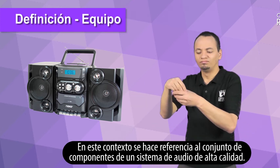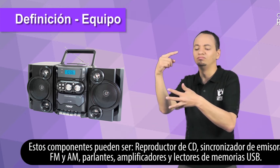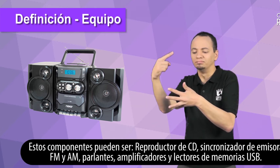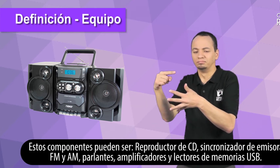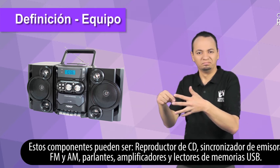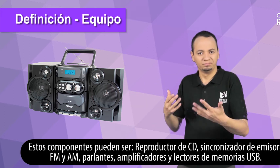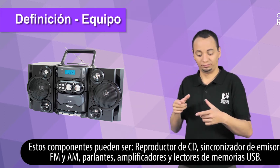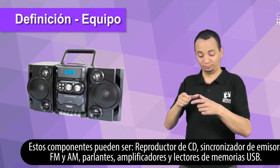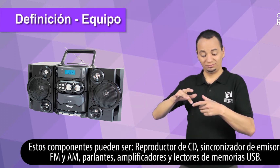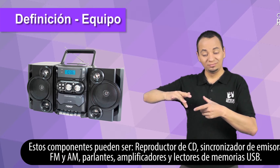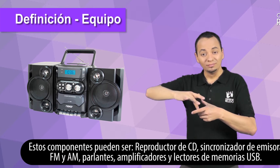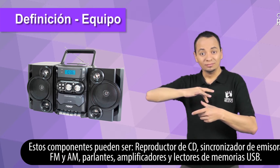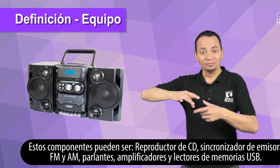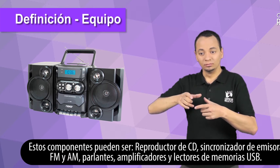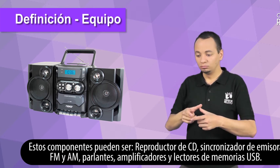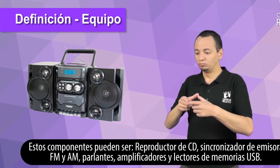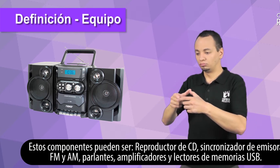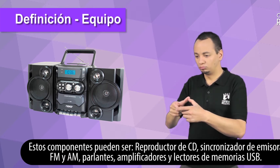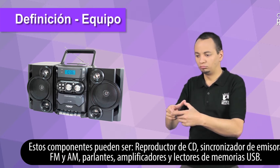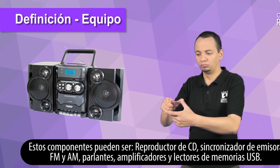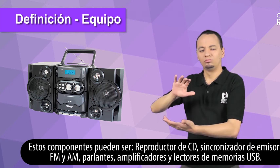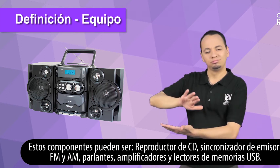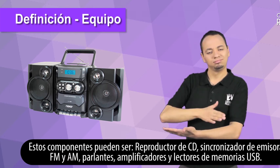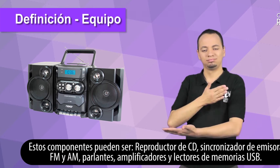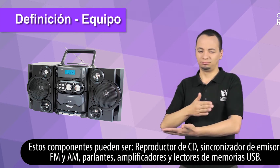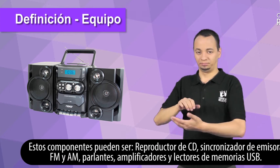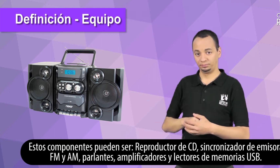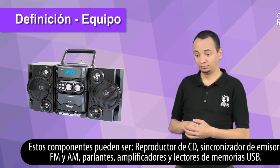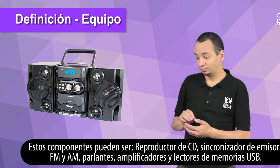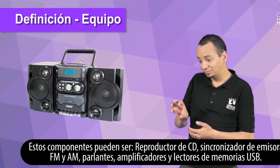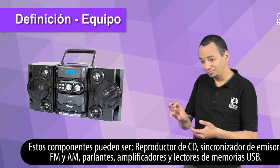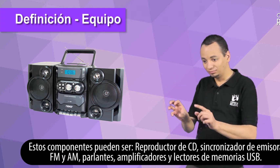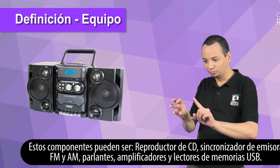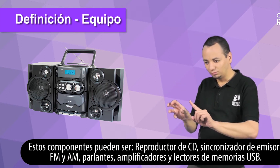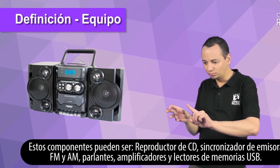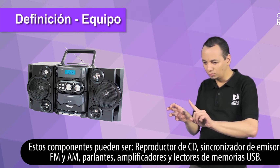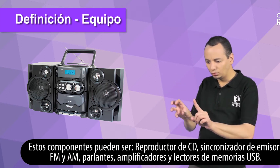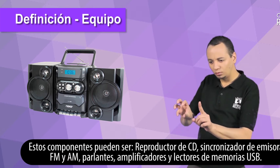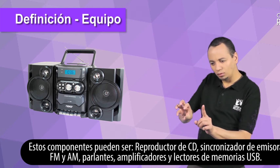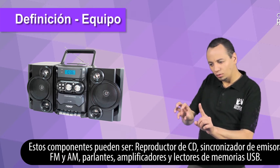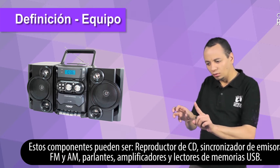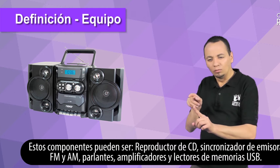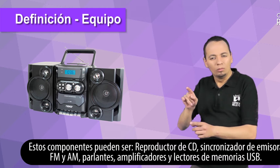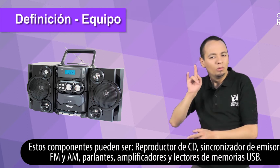Estos componentes pueden ser reproductor de CD, sincronizador de emisoras FM y AM,